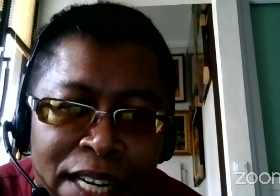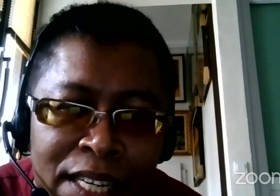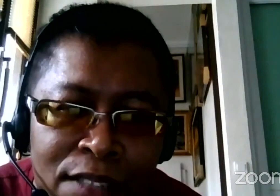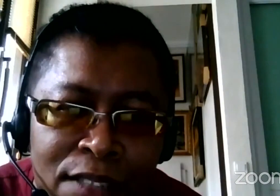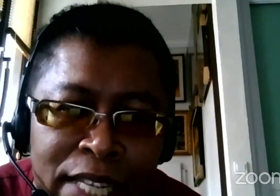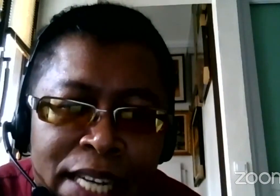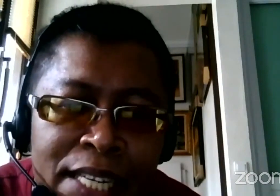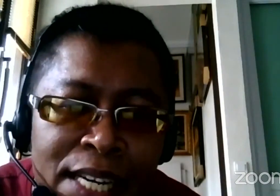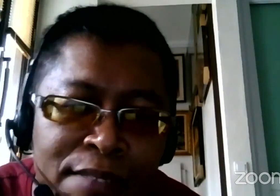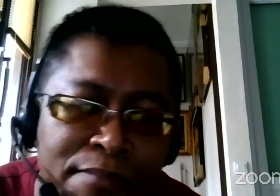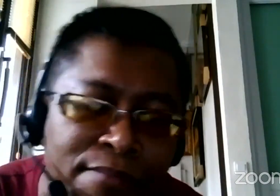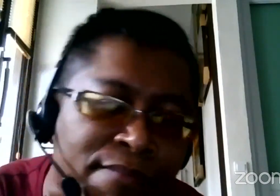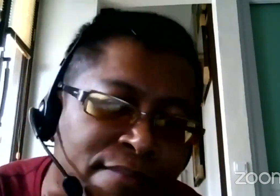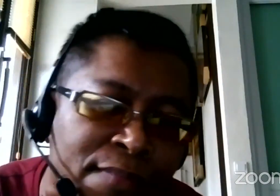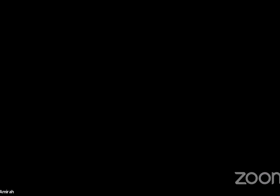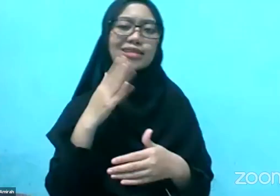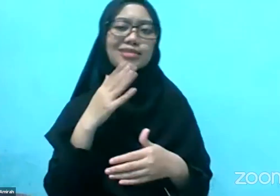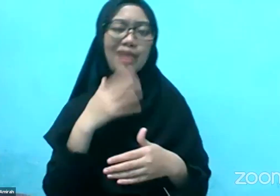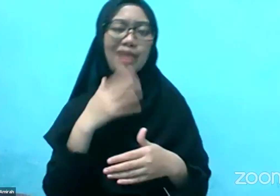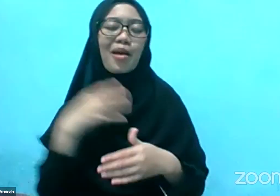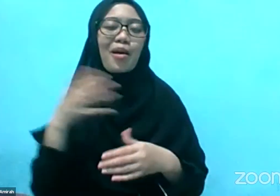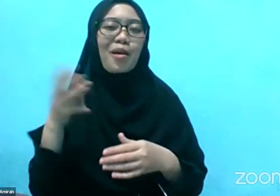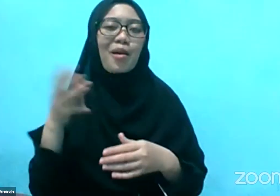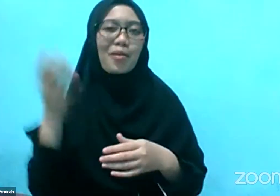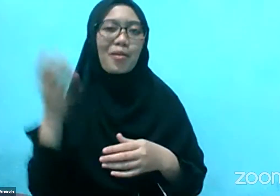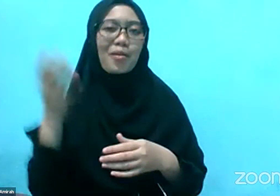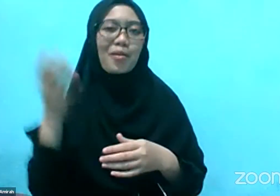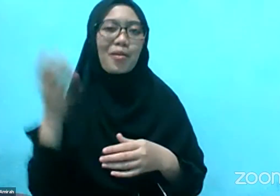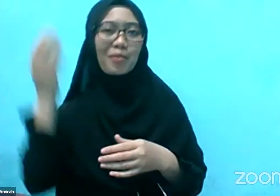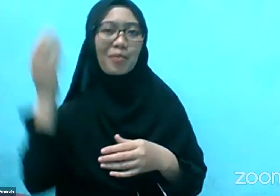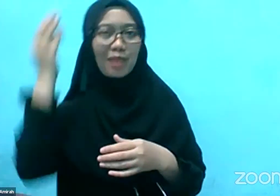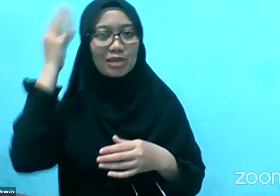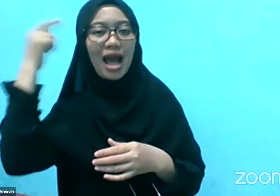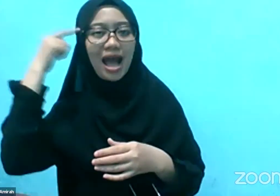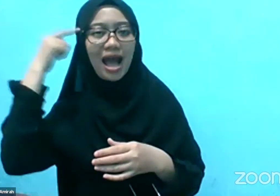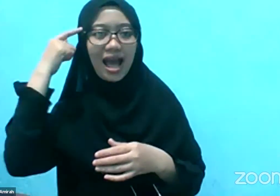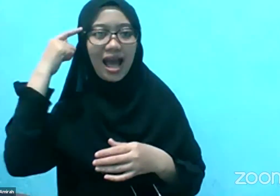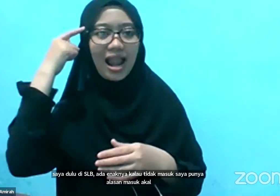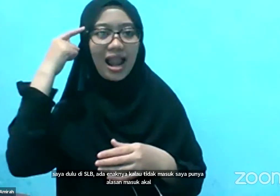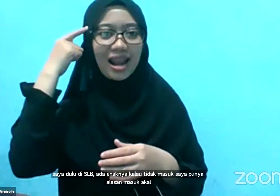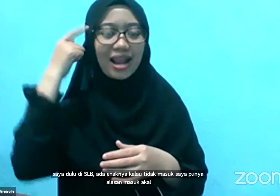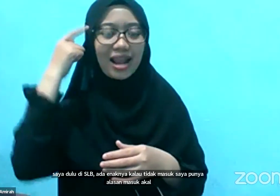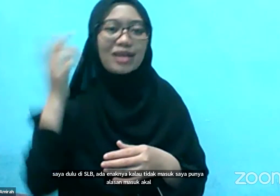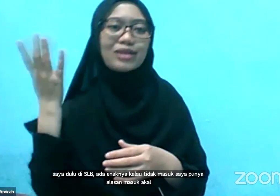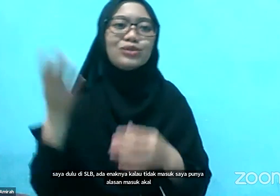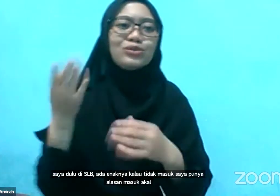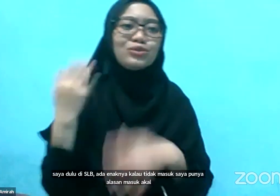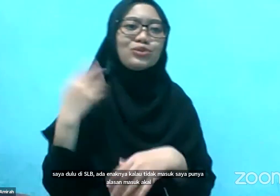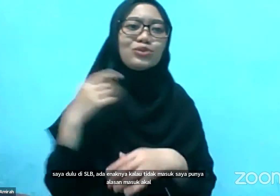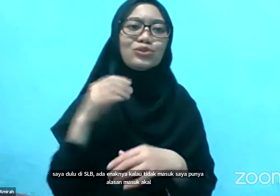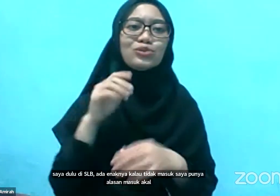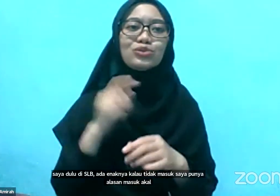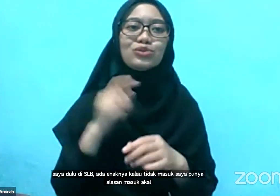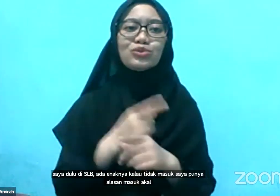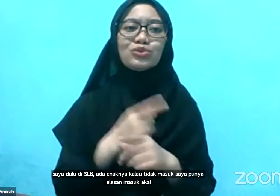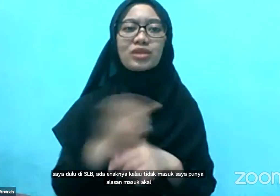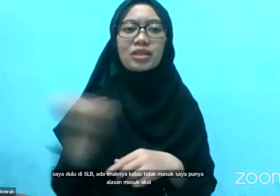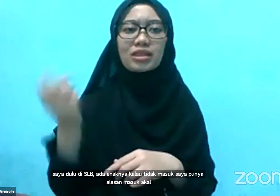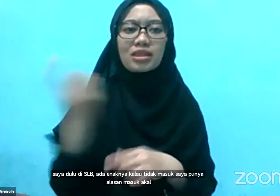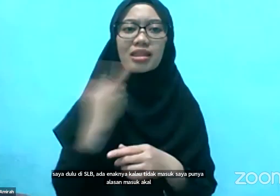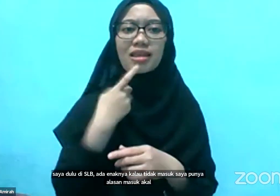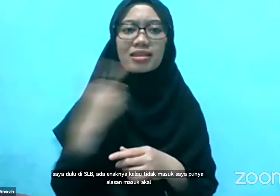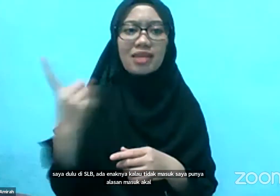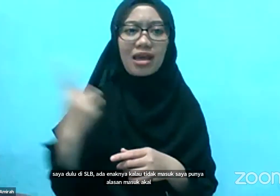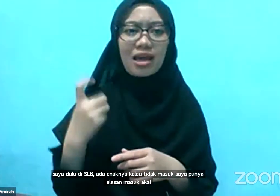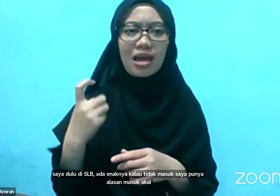Satu hari guru saya nanya Beteng, kenapa kemarin kamu gak masuk sekolah? Bahan kursi roda saya